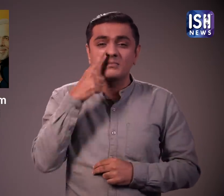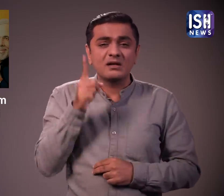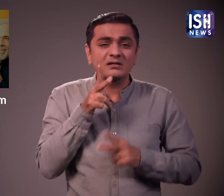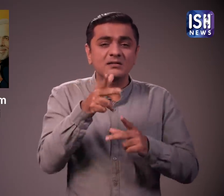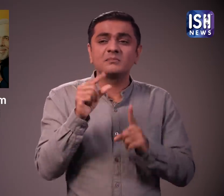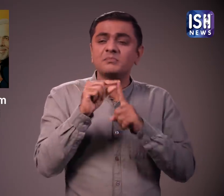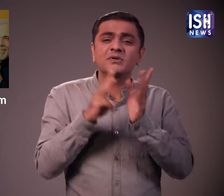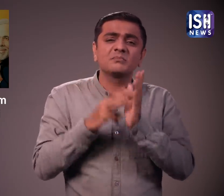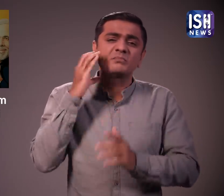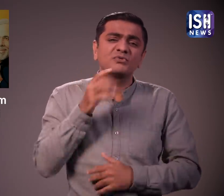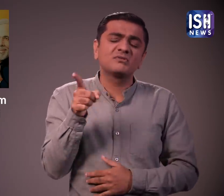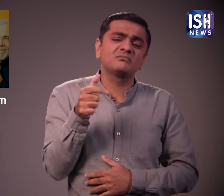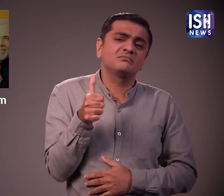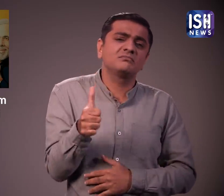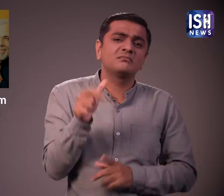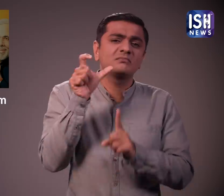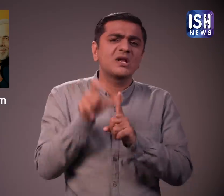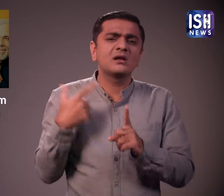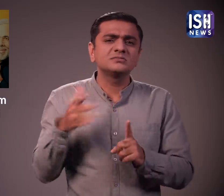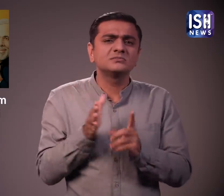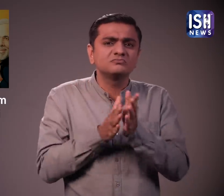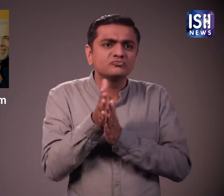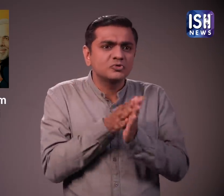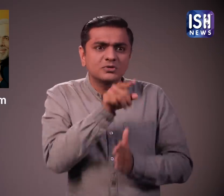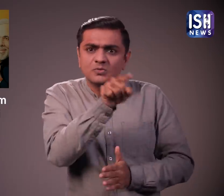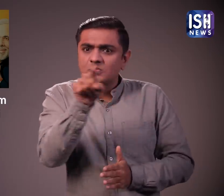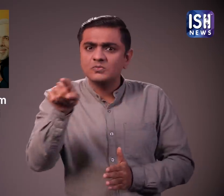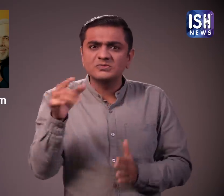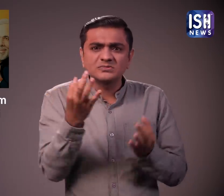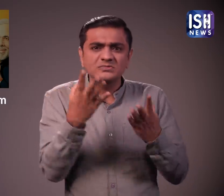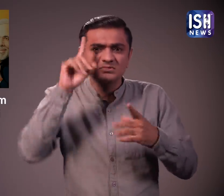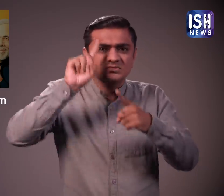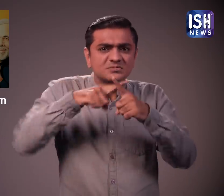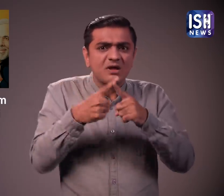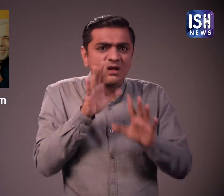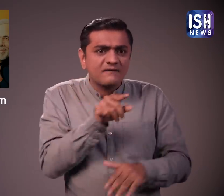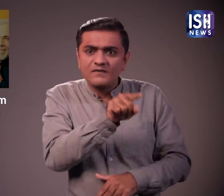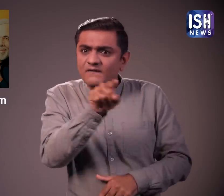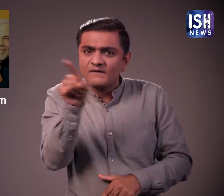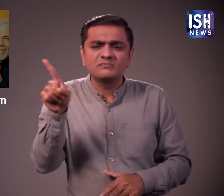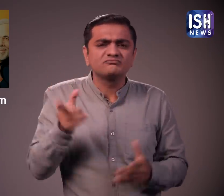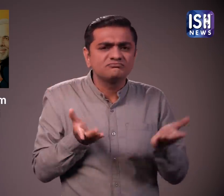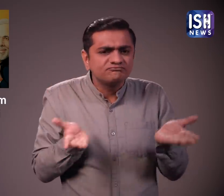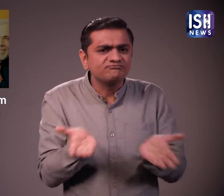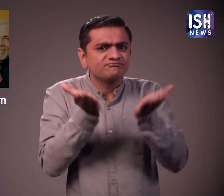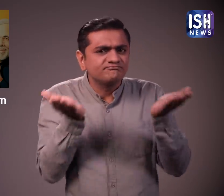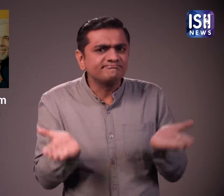प्रधान मंत्री मोदी, कुशल और प्रतिबाशाली युवाओ को प्रेरित करने के लिए जाने जाते हैं जो फिर